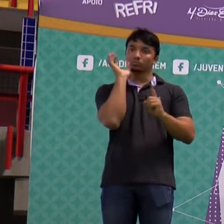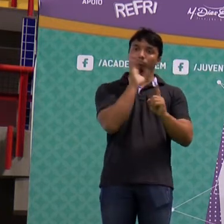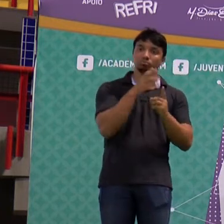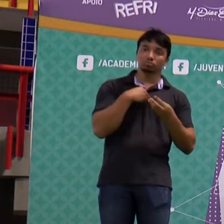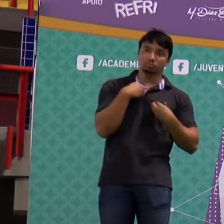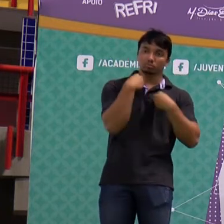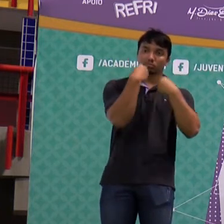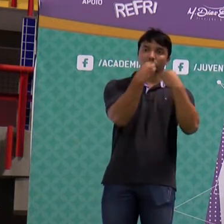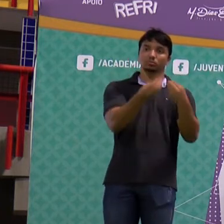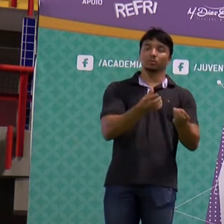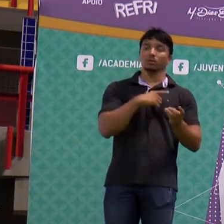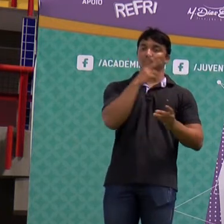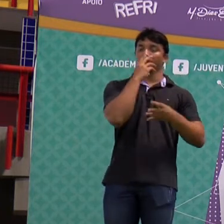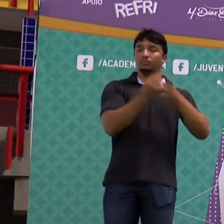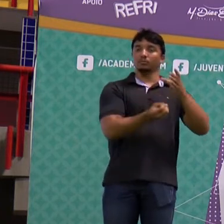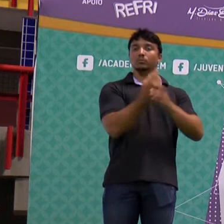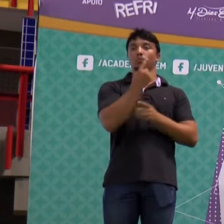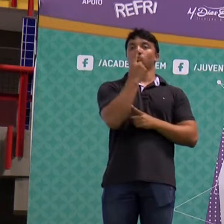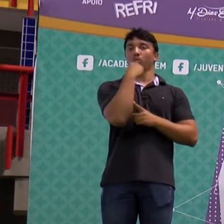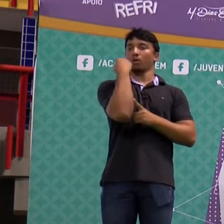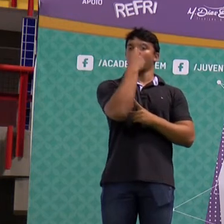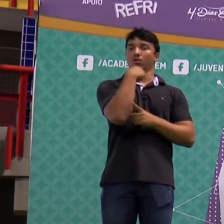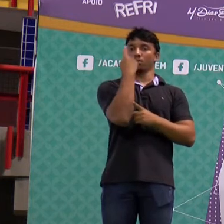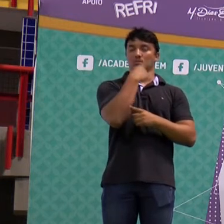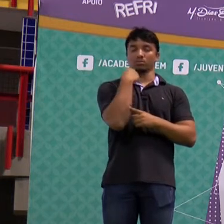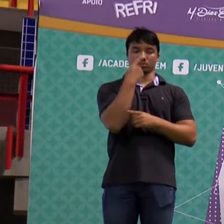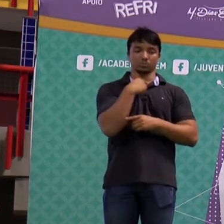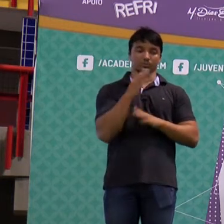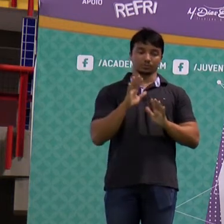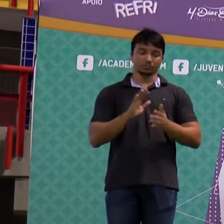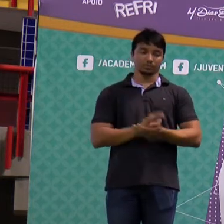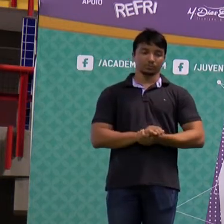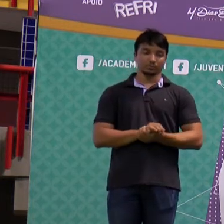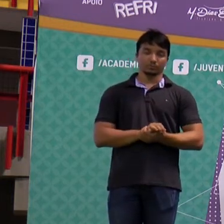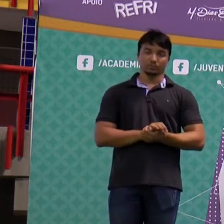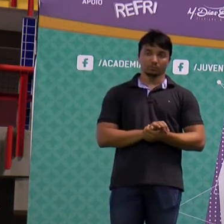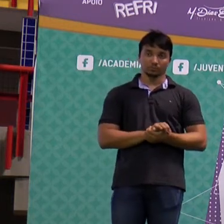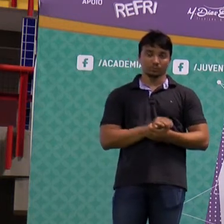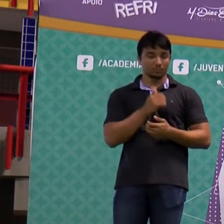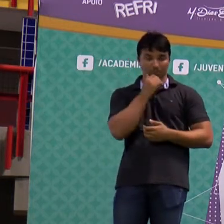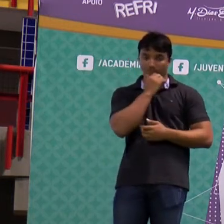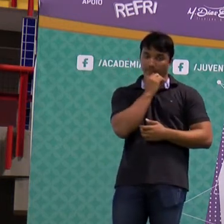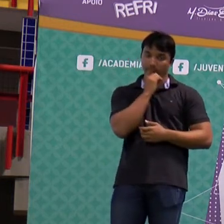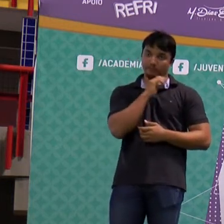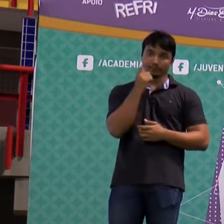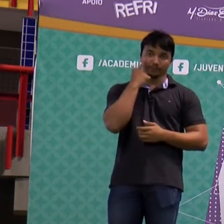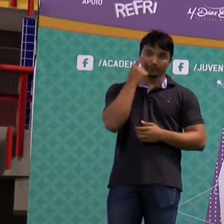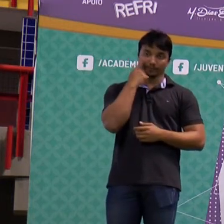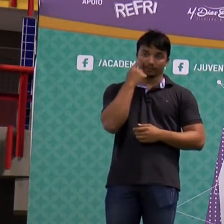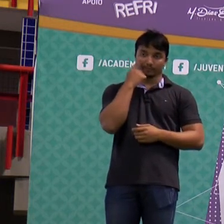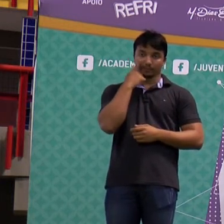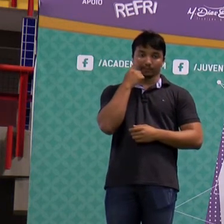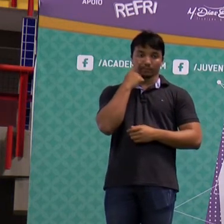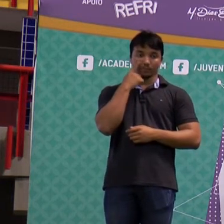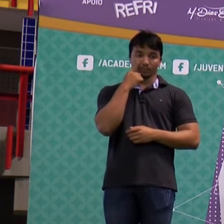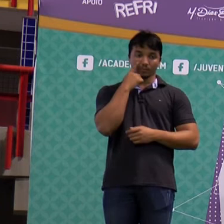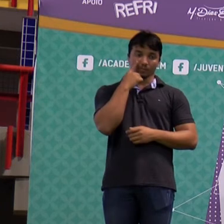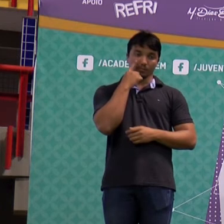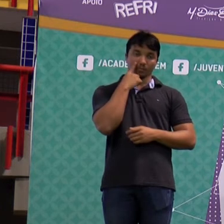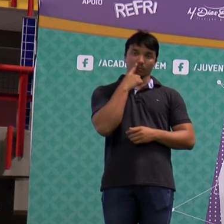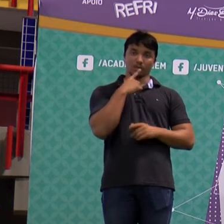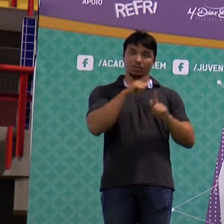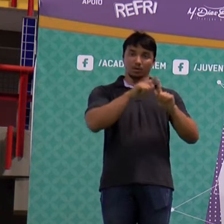energia eólica gerada em uma hora de funcionamento? Galera, quando você dá uma olhadinha no infográfico,